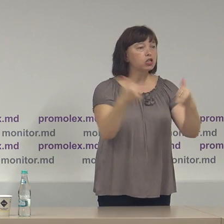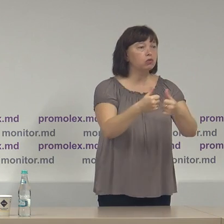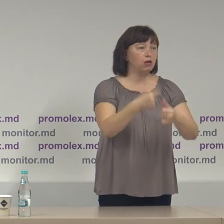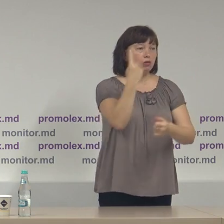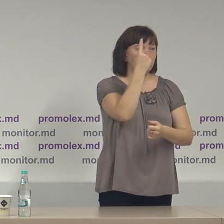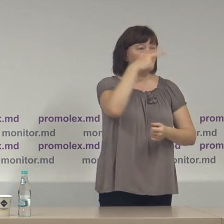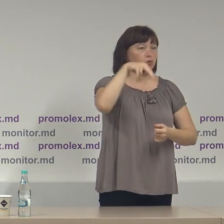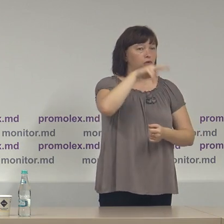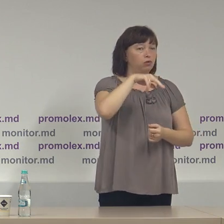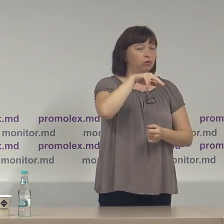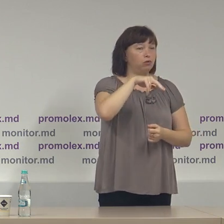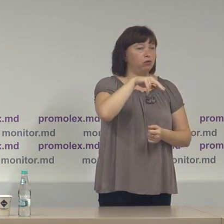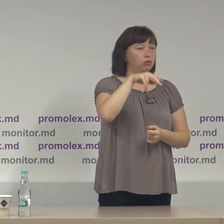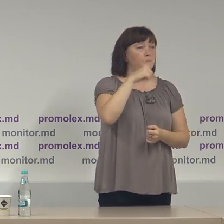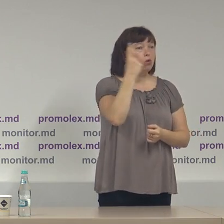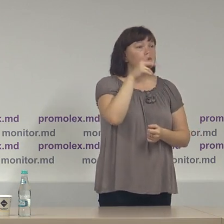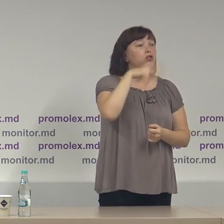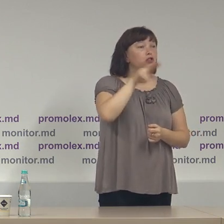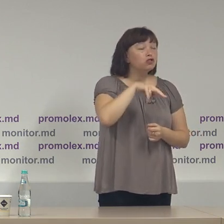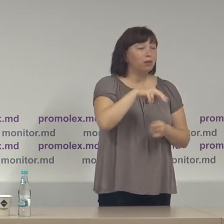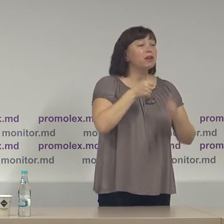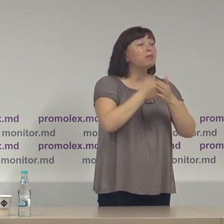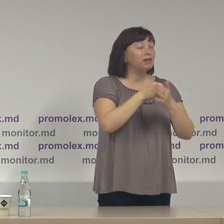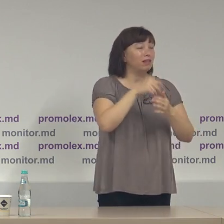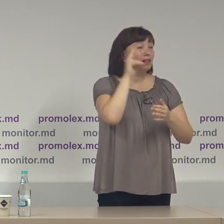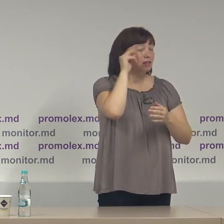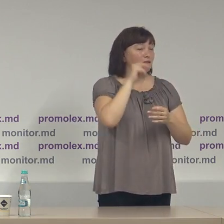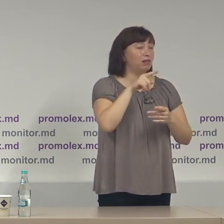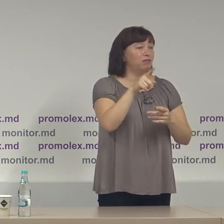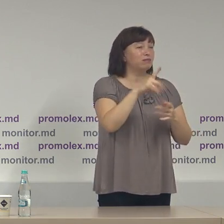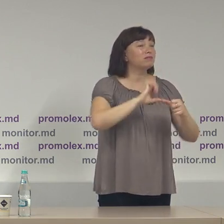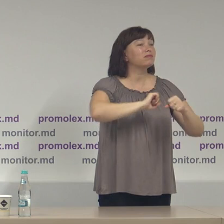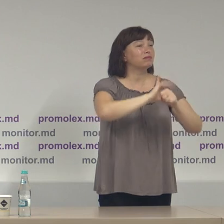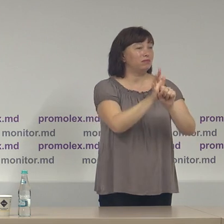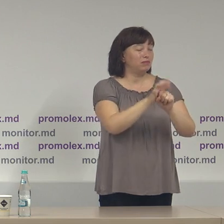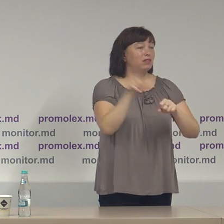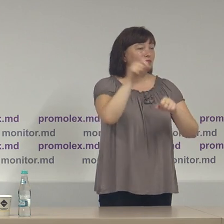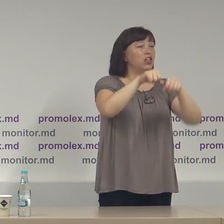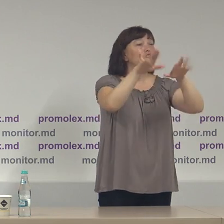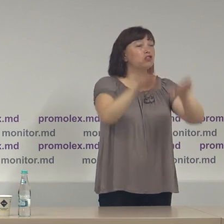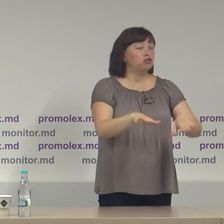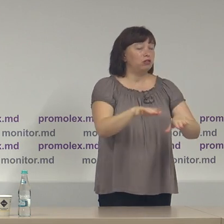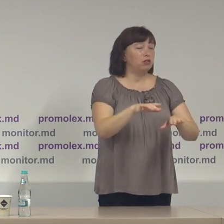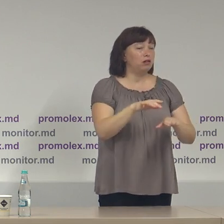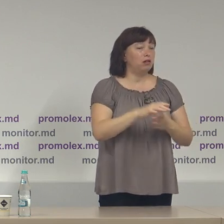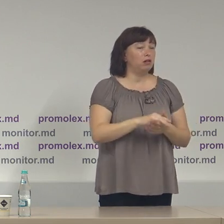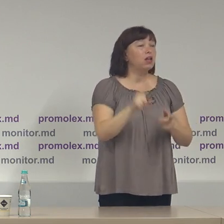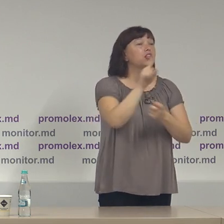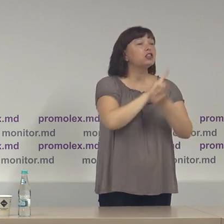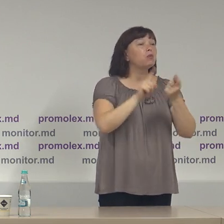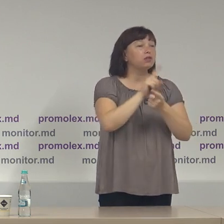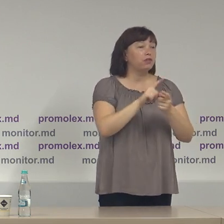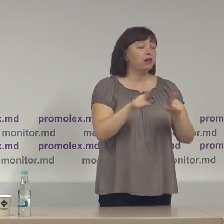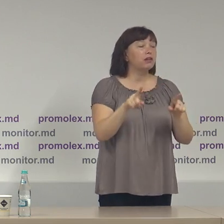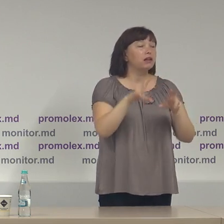1 decembrie 2020 datorită unei decizii de modificare așa